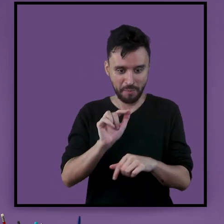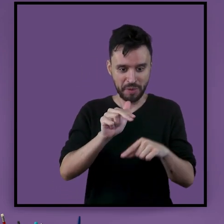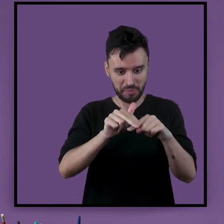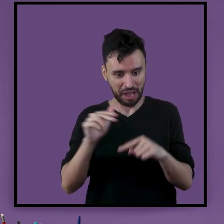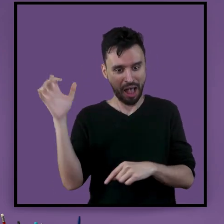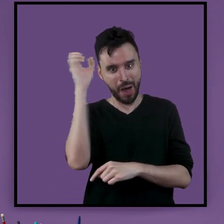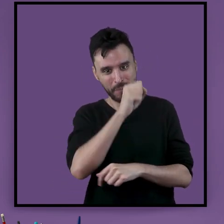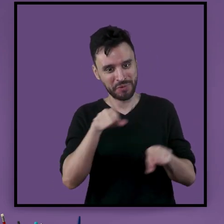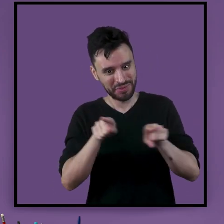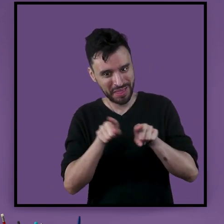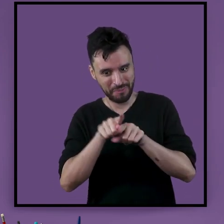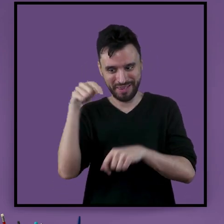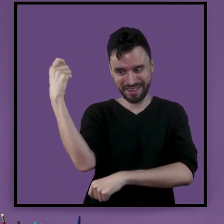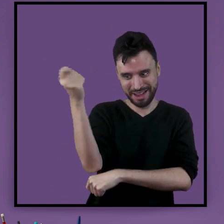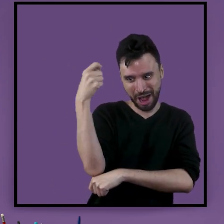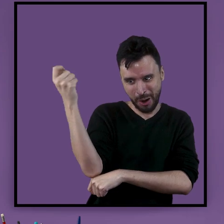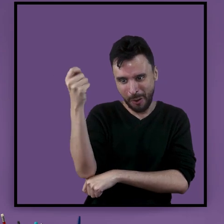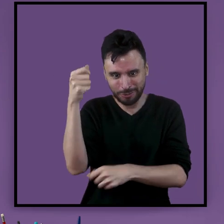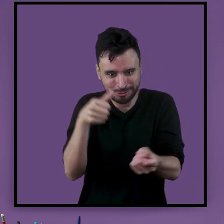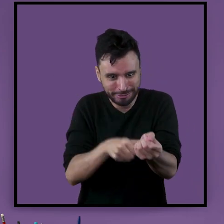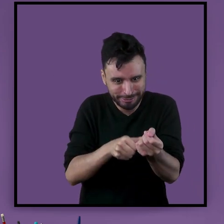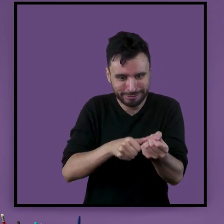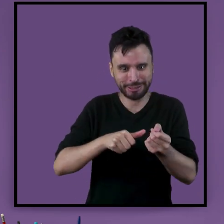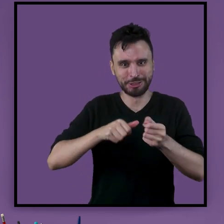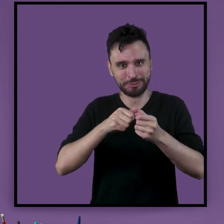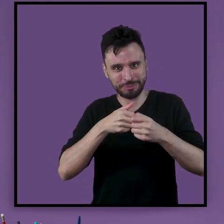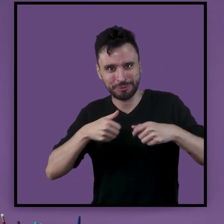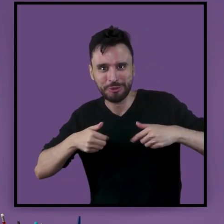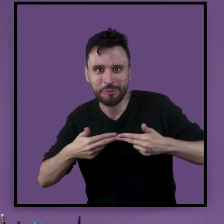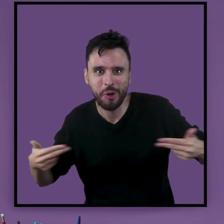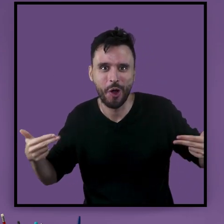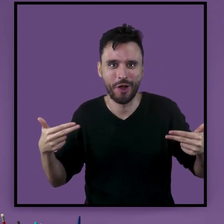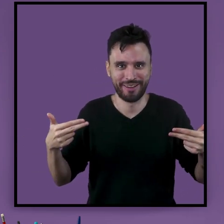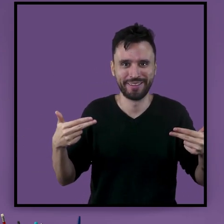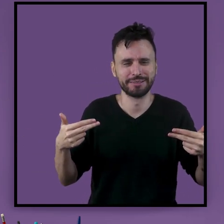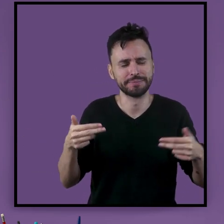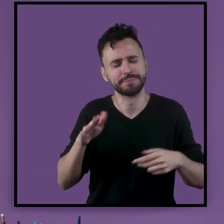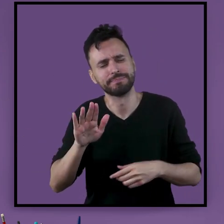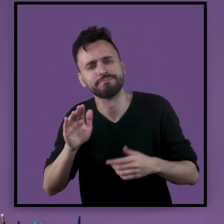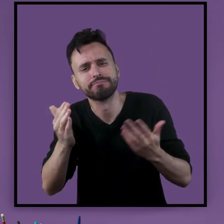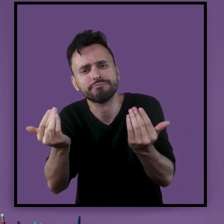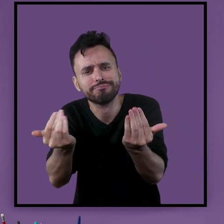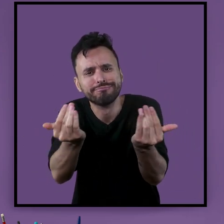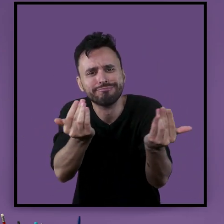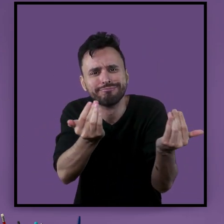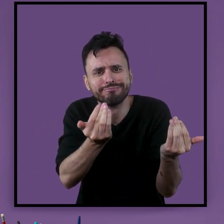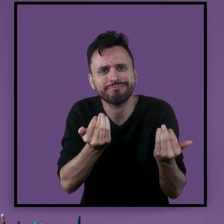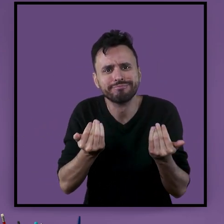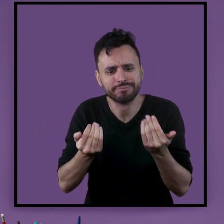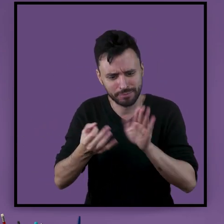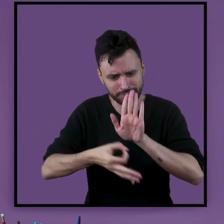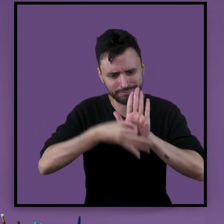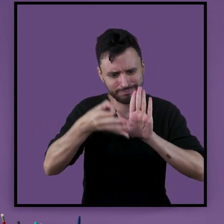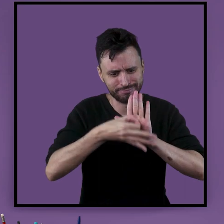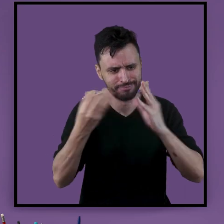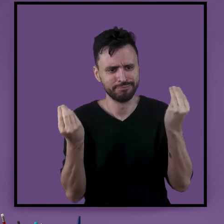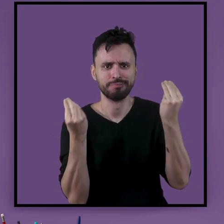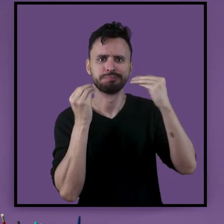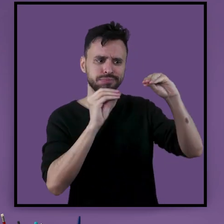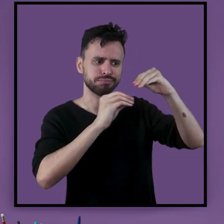um pouco mais sobre a cultura gaúcha, sobre os ritmos gaúchos, certo? Mas me conta aqui nos comentários o que